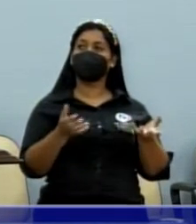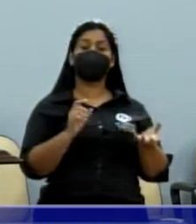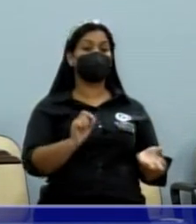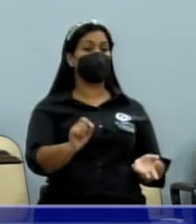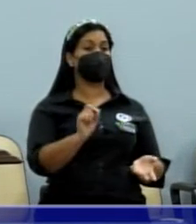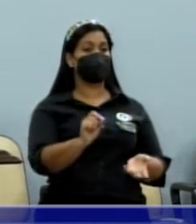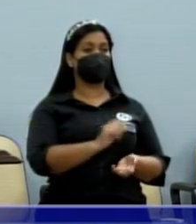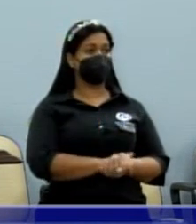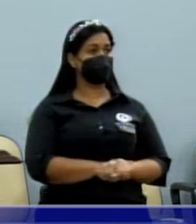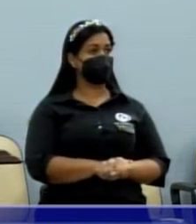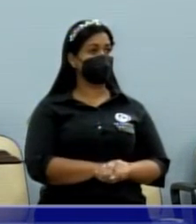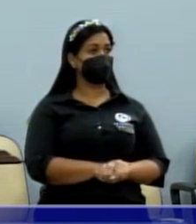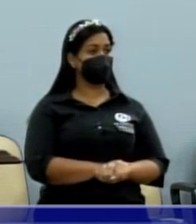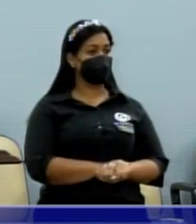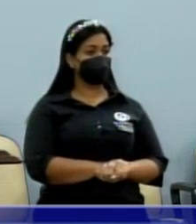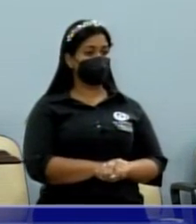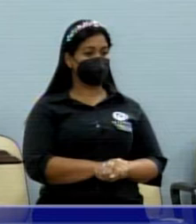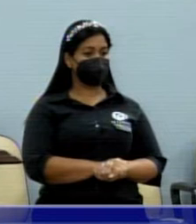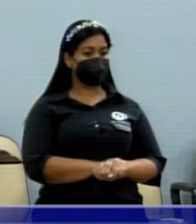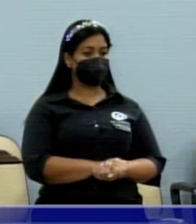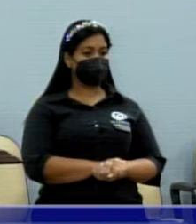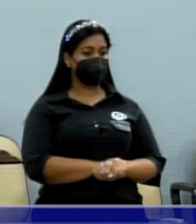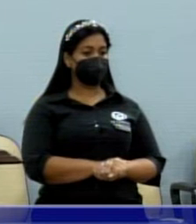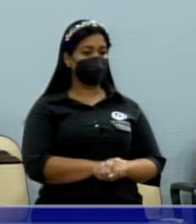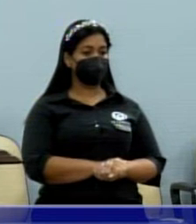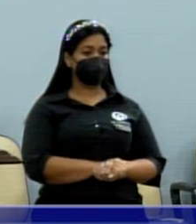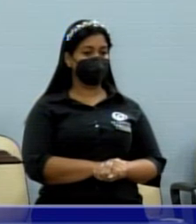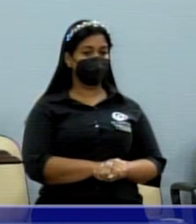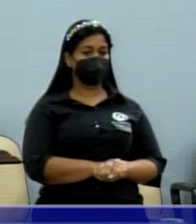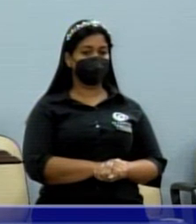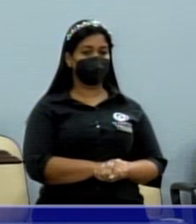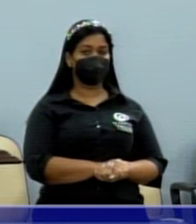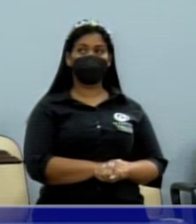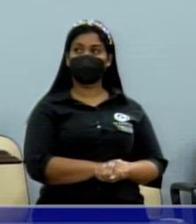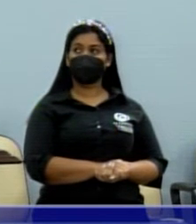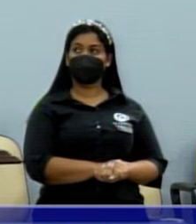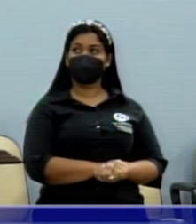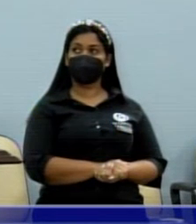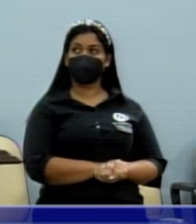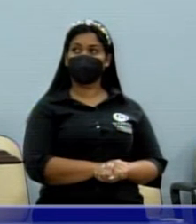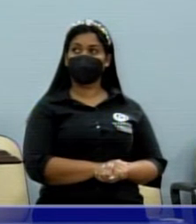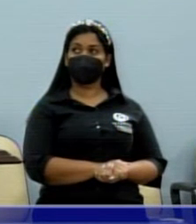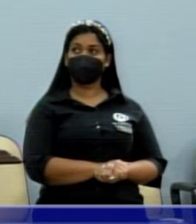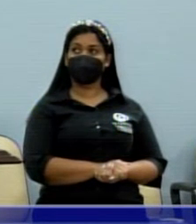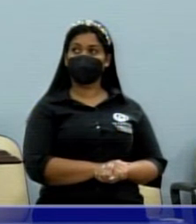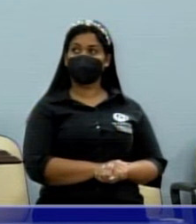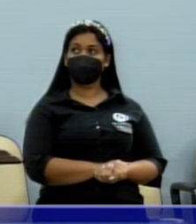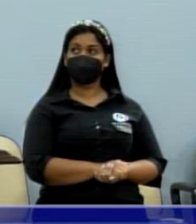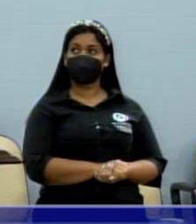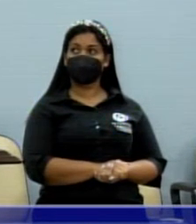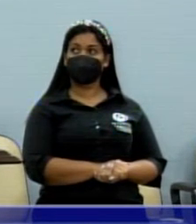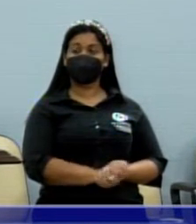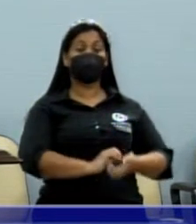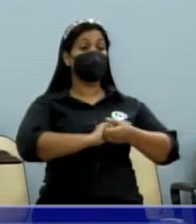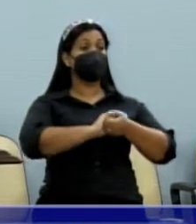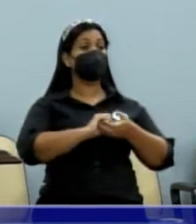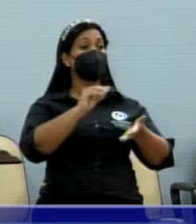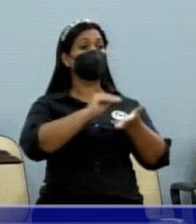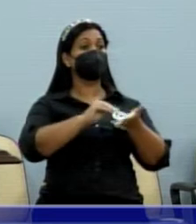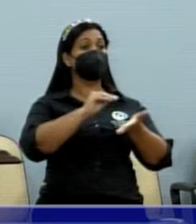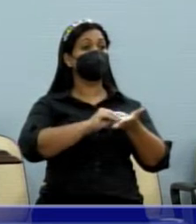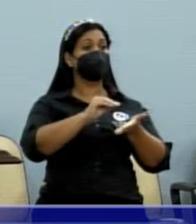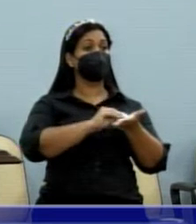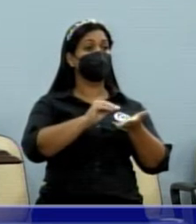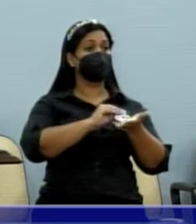secretário de